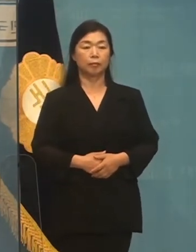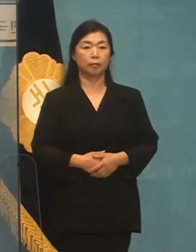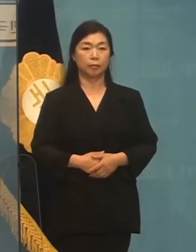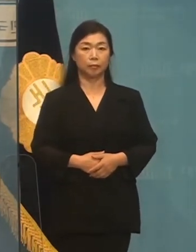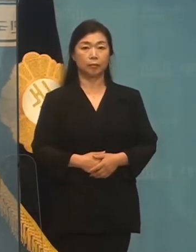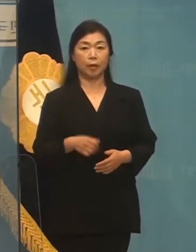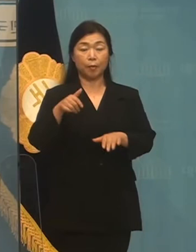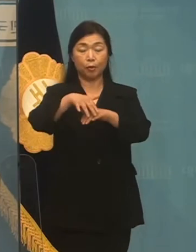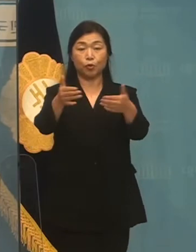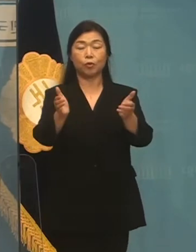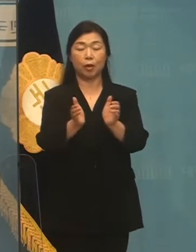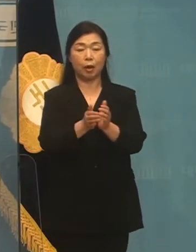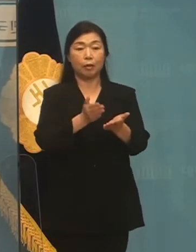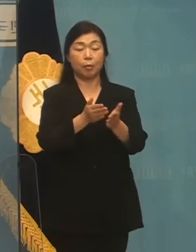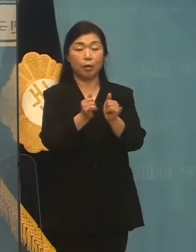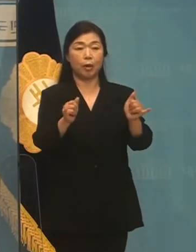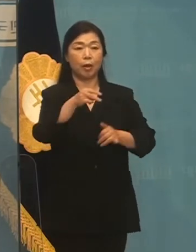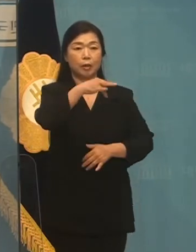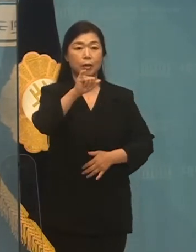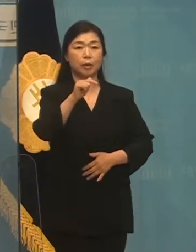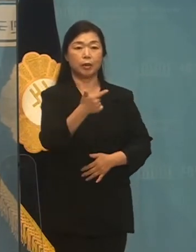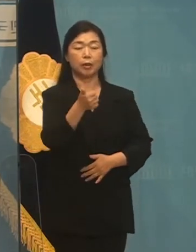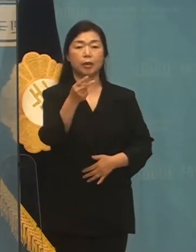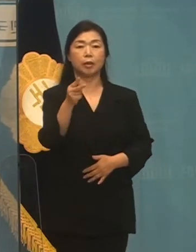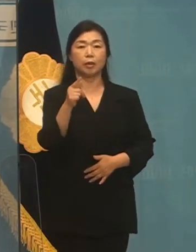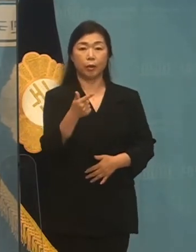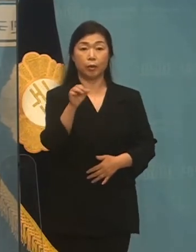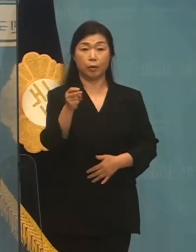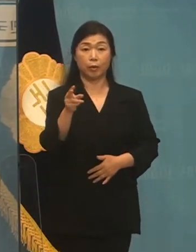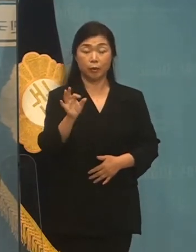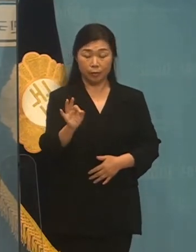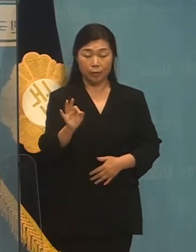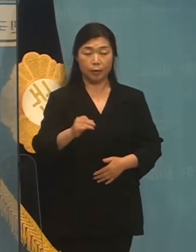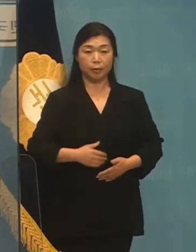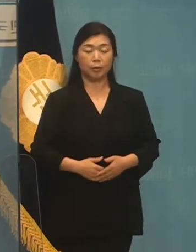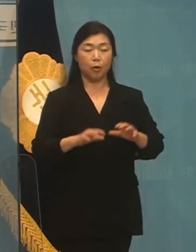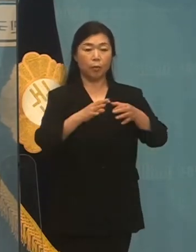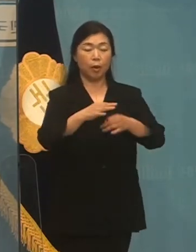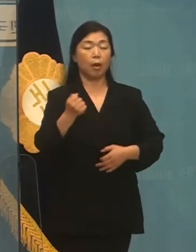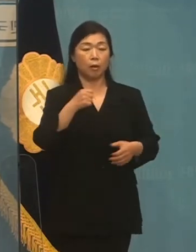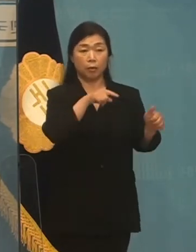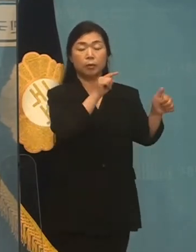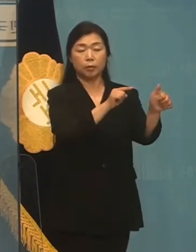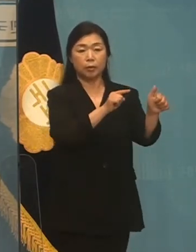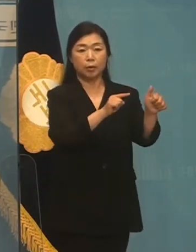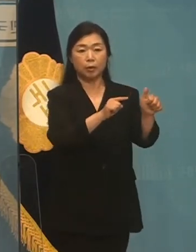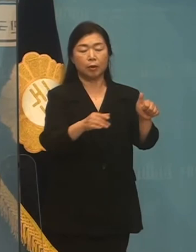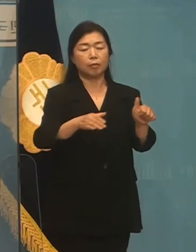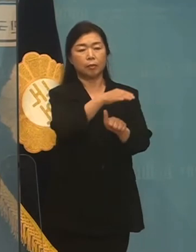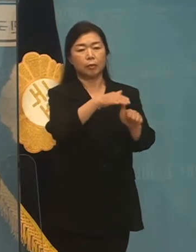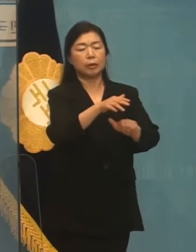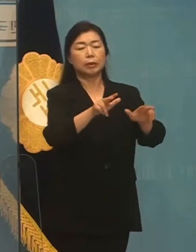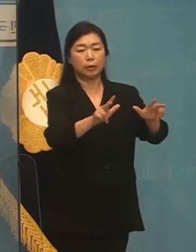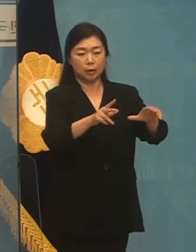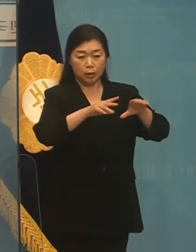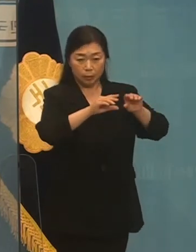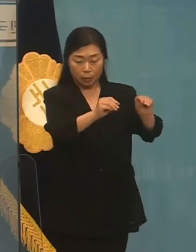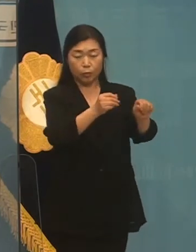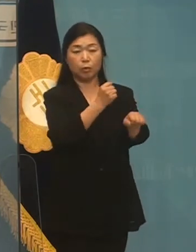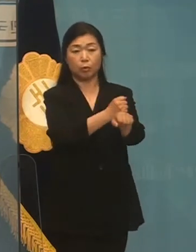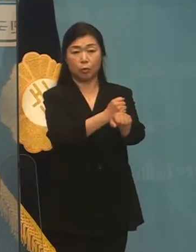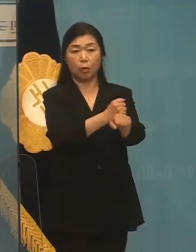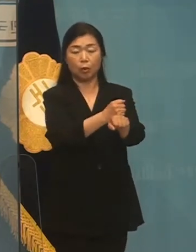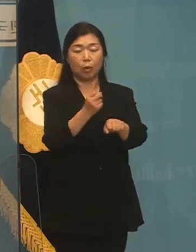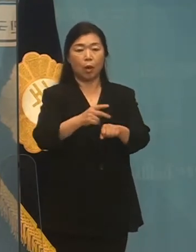더불어민주당 원내대백인 신현영입니다. 국민의힘은 네거티브 공세를 당장 가면두고